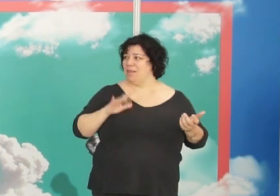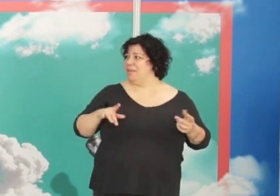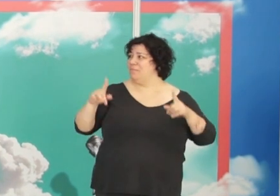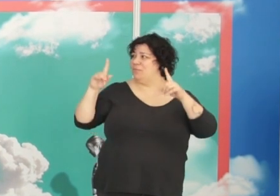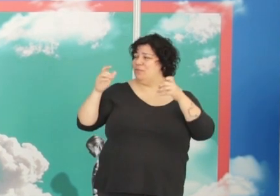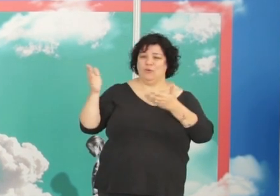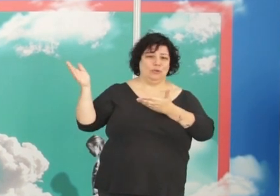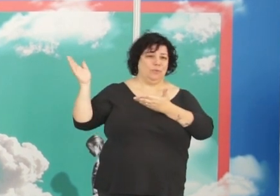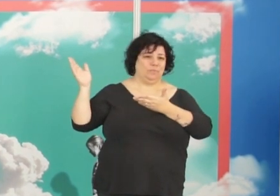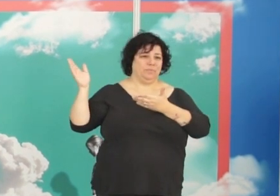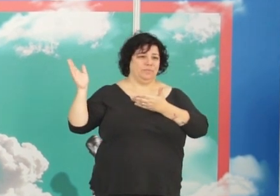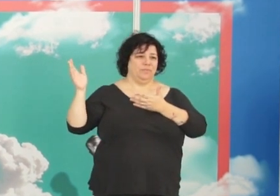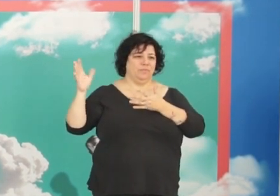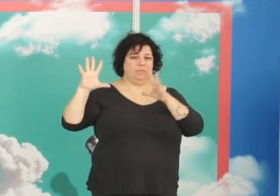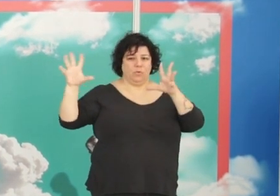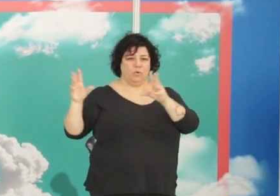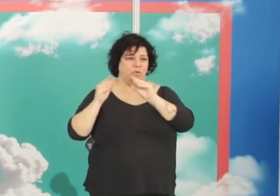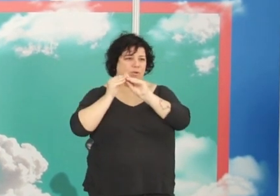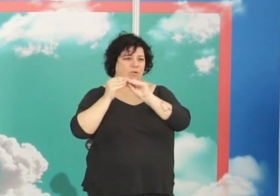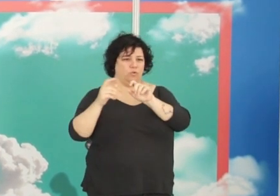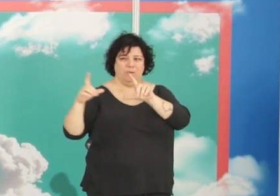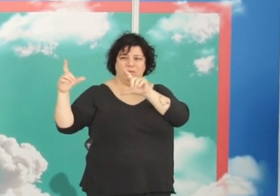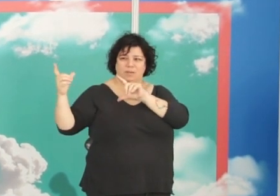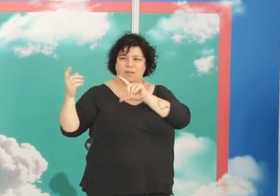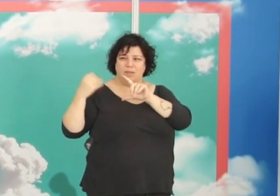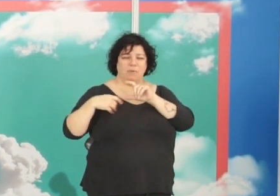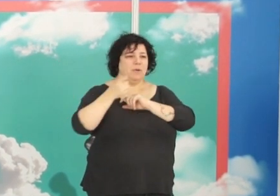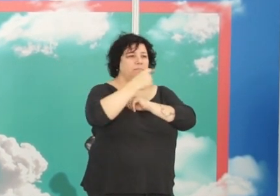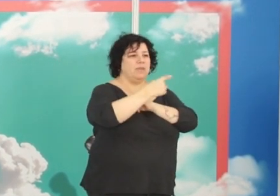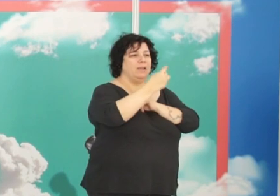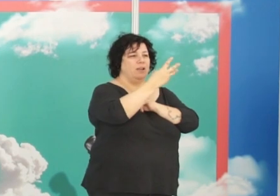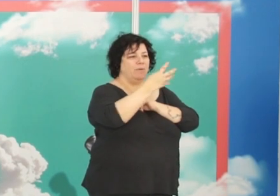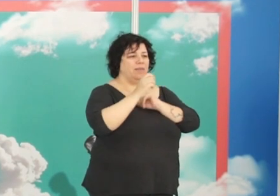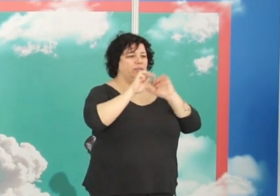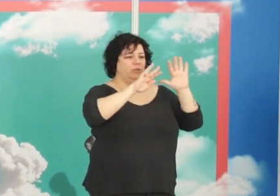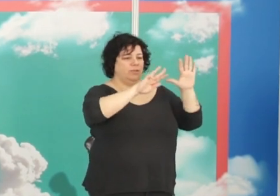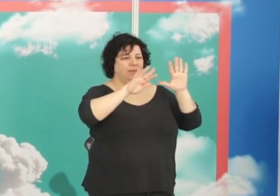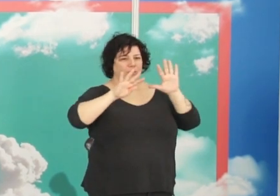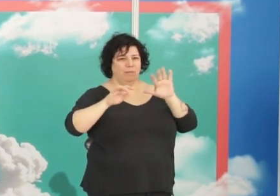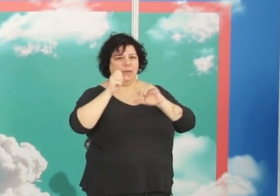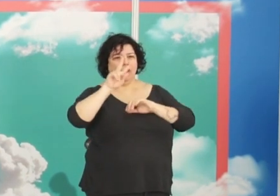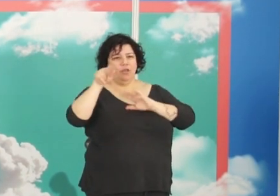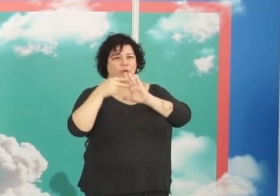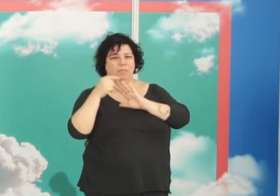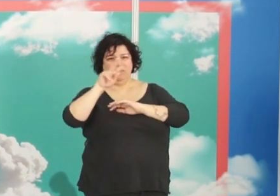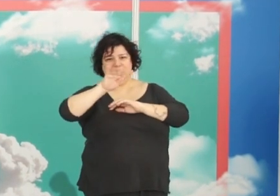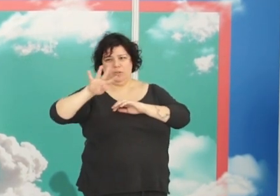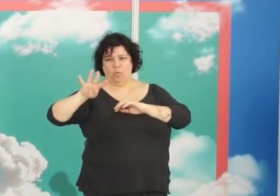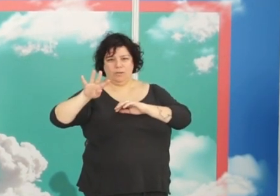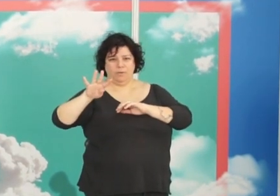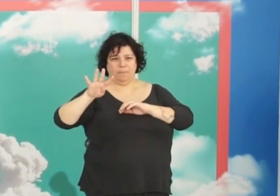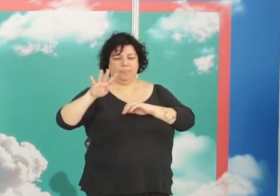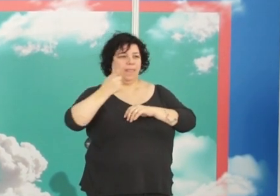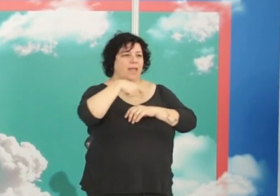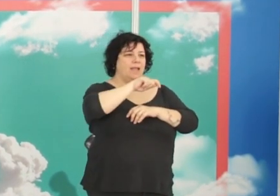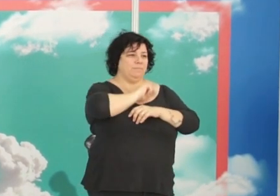de resumen la dicen todos con todo eso al año 1939 2024 España